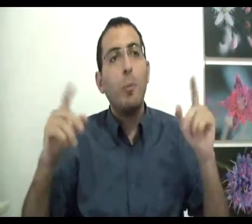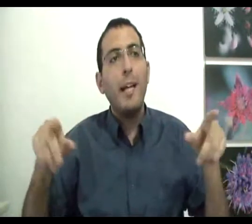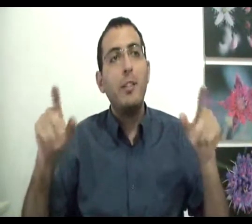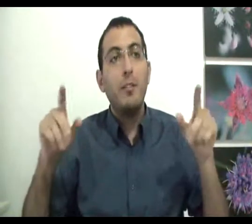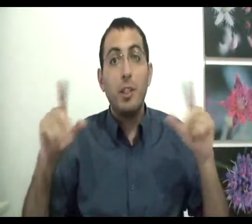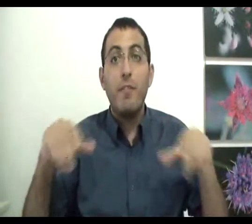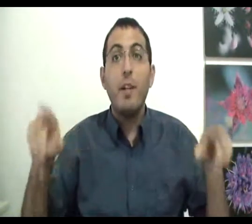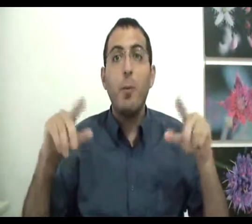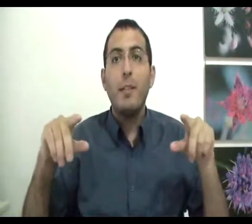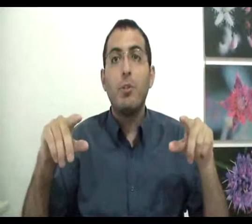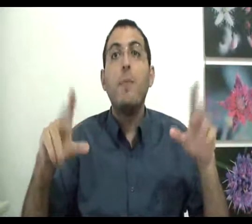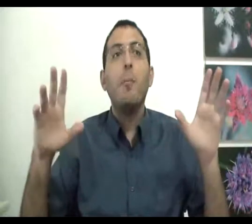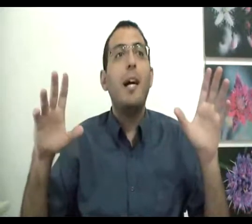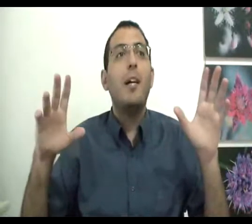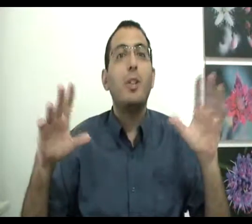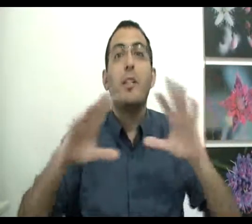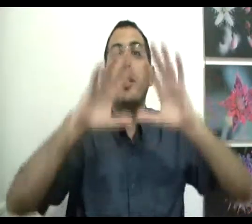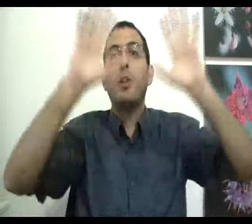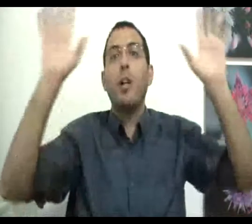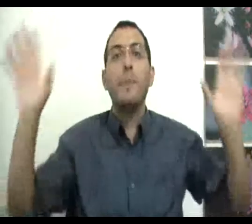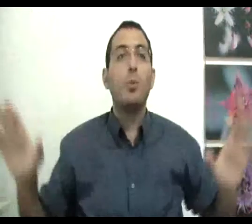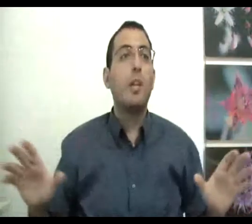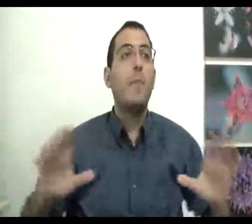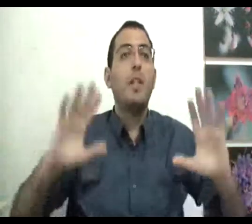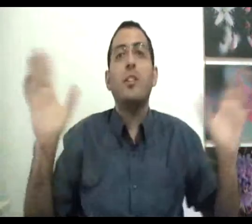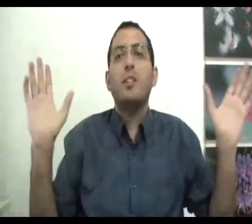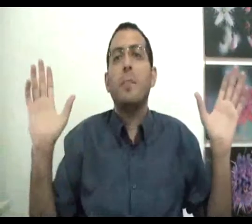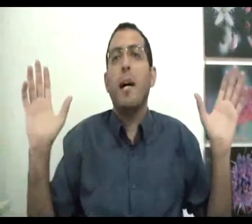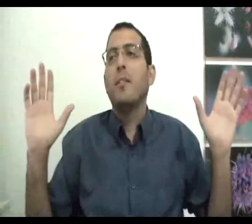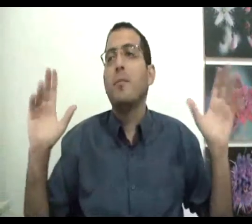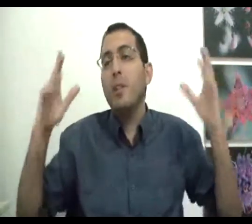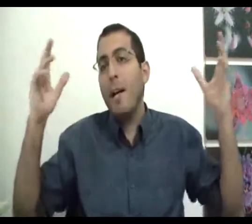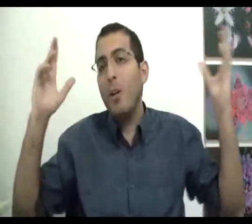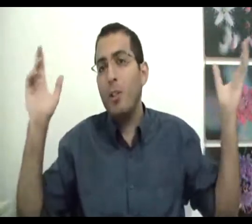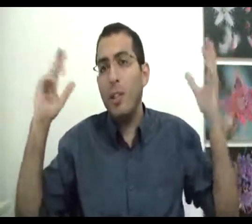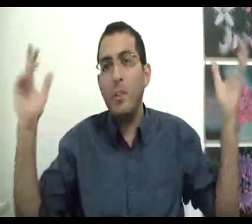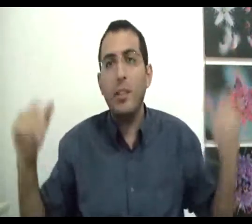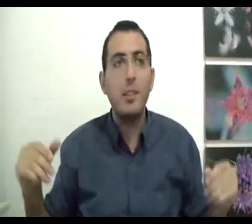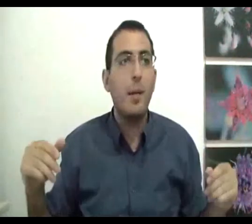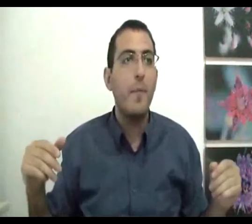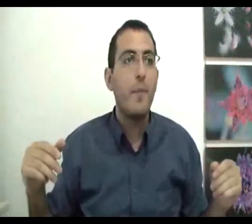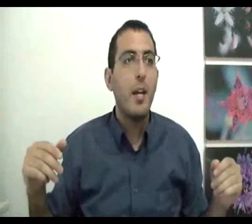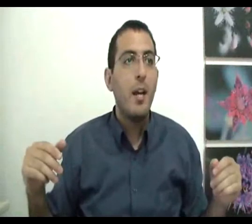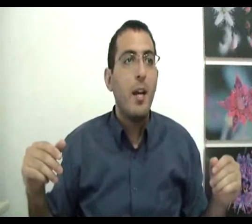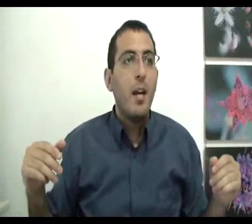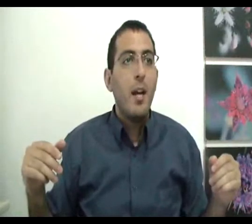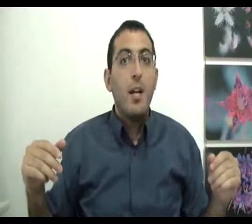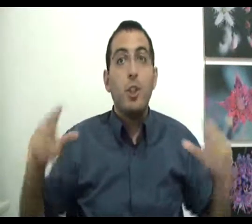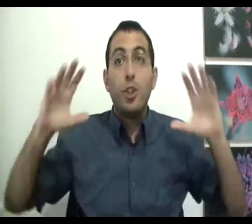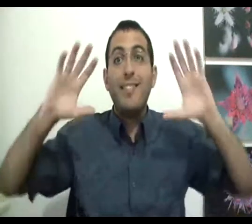אומרת עכשיו ולעומת זאת אם נאמר שלזה שכל המציאות קיימת יש איזה סיבה סיבה לכל שהיא נמציא איזה סיבה שזאת